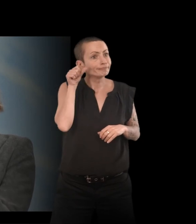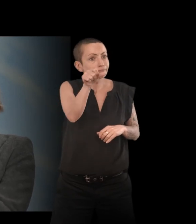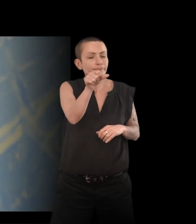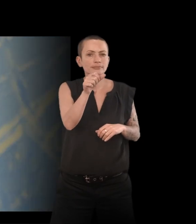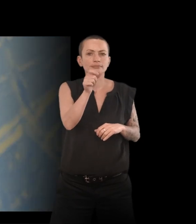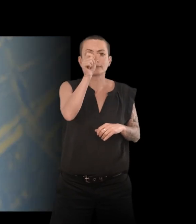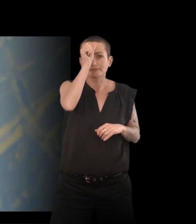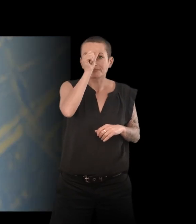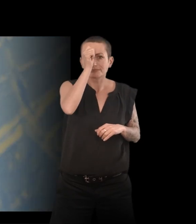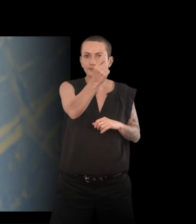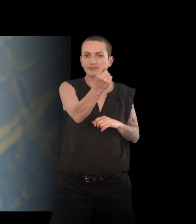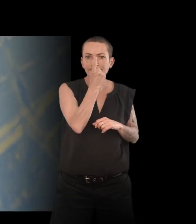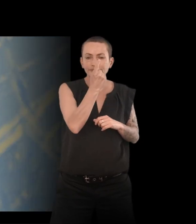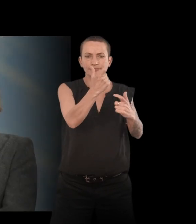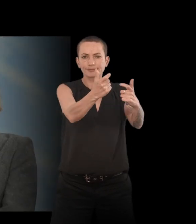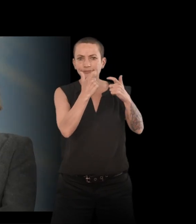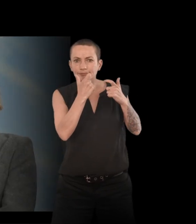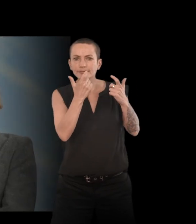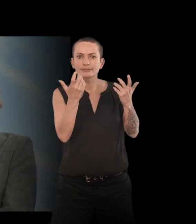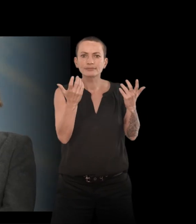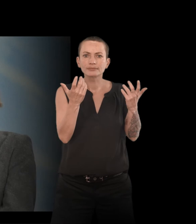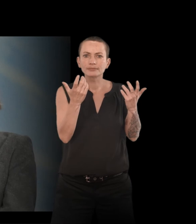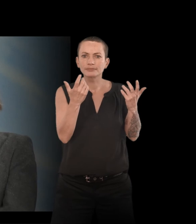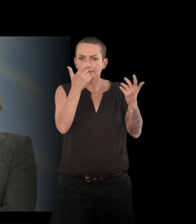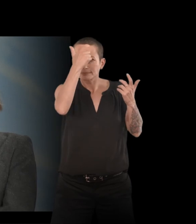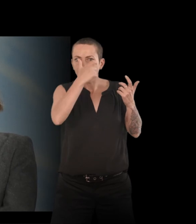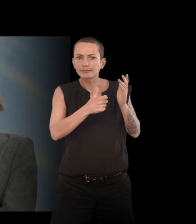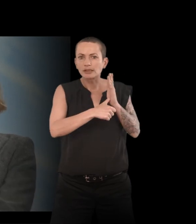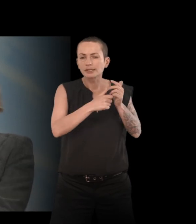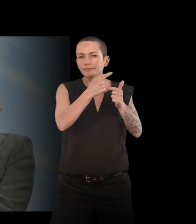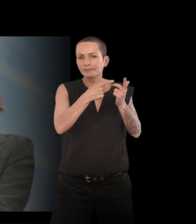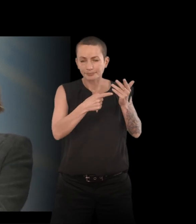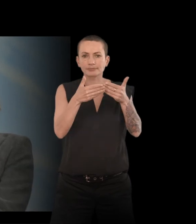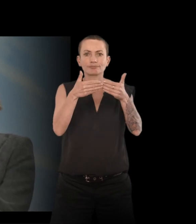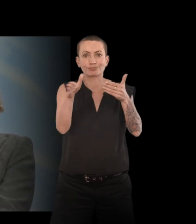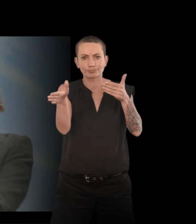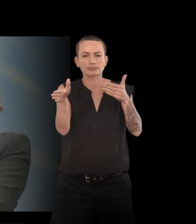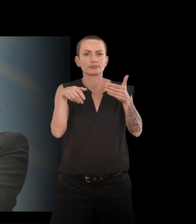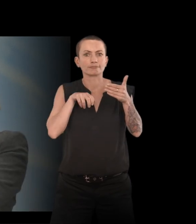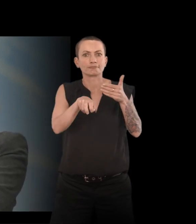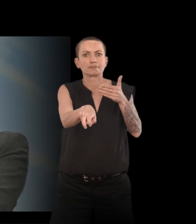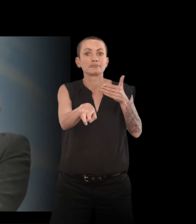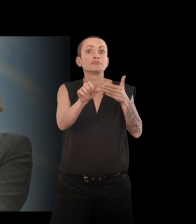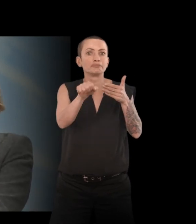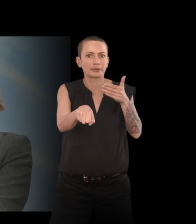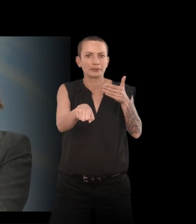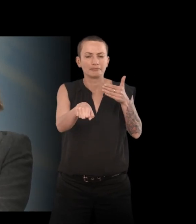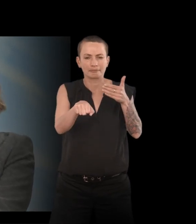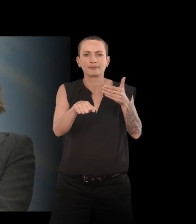Une infirmière vient, prend, vérifie donc voilà, si c'est bien nous et nous ouvre les portes. Donc, on peut accéder au couloir d'après. Donc, ça fait